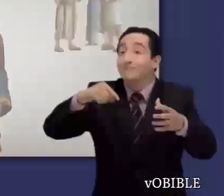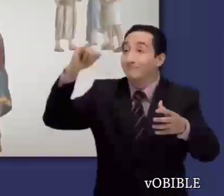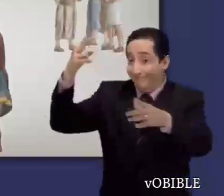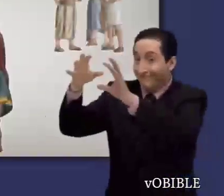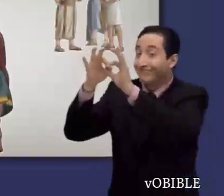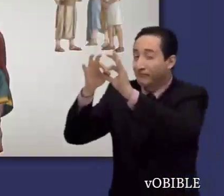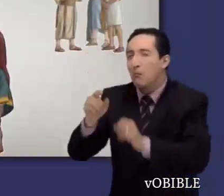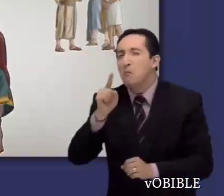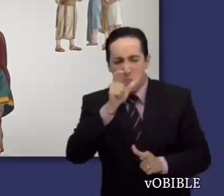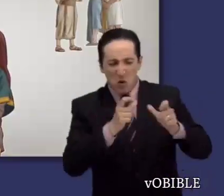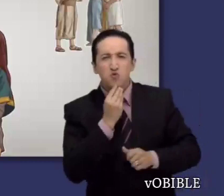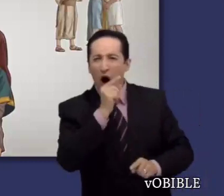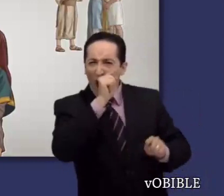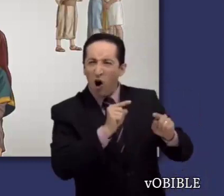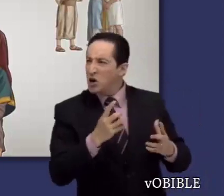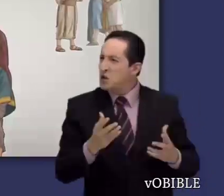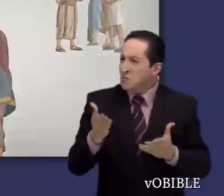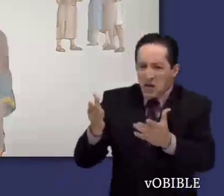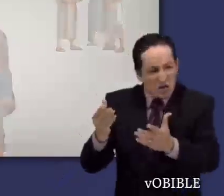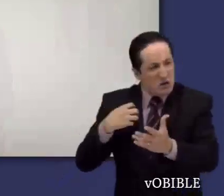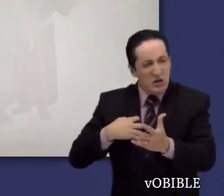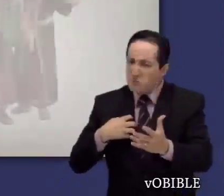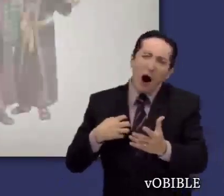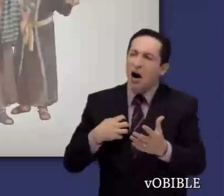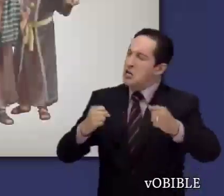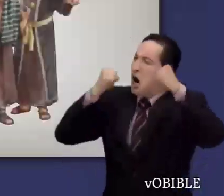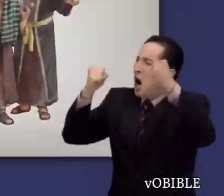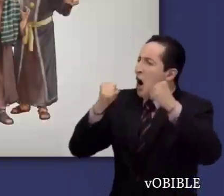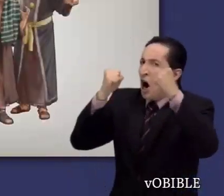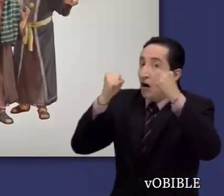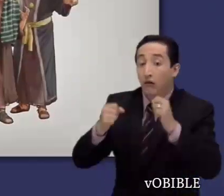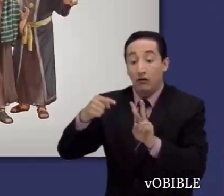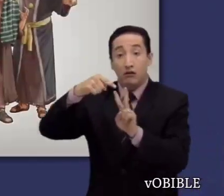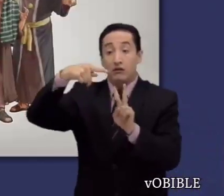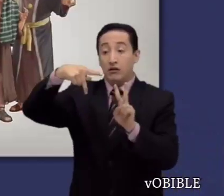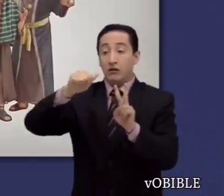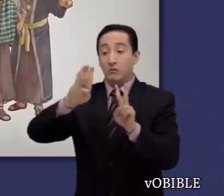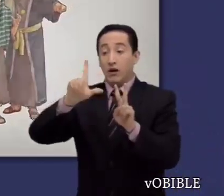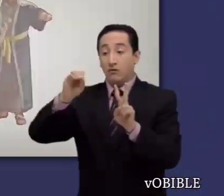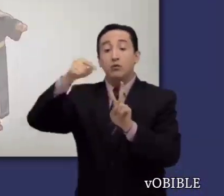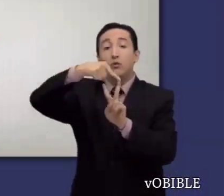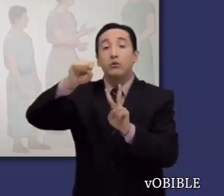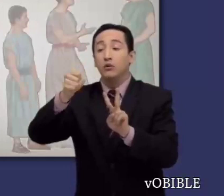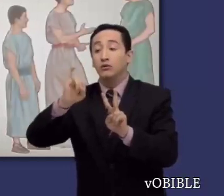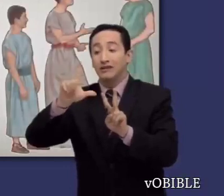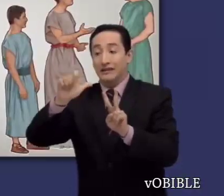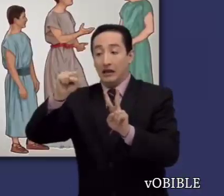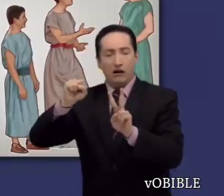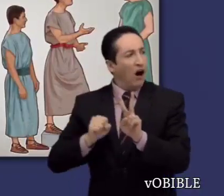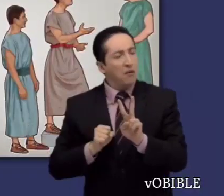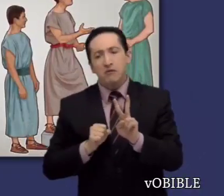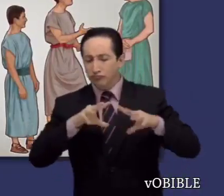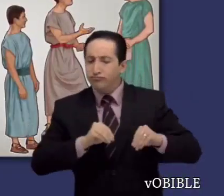Celosos por el éxito de Pablo, algunos opositores judíos incitaron a una chusma violenta en su contra. La congregación siguió